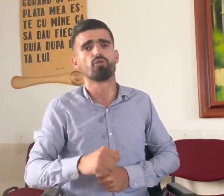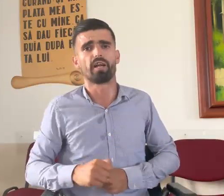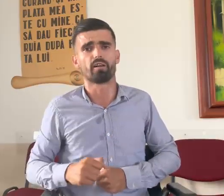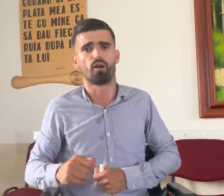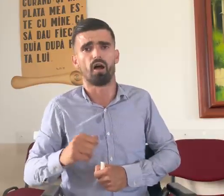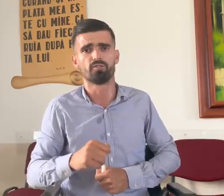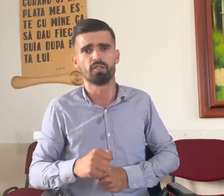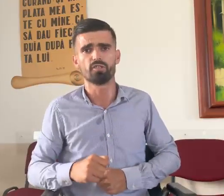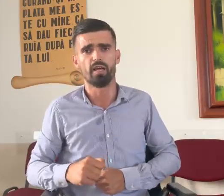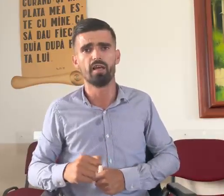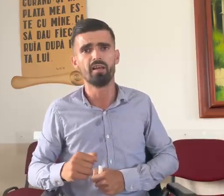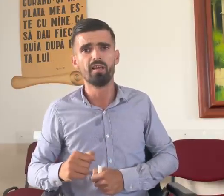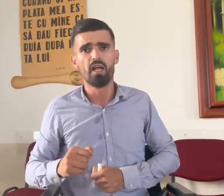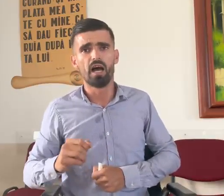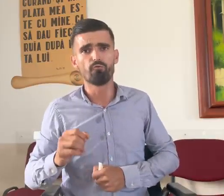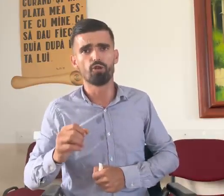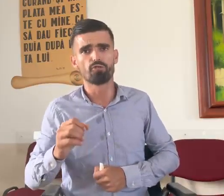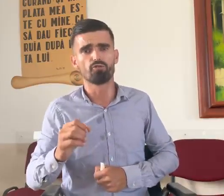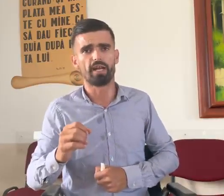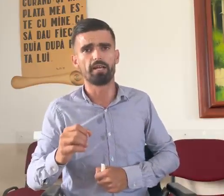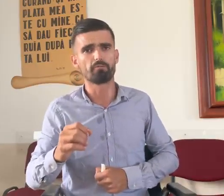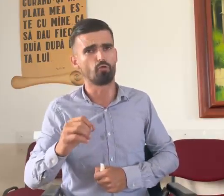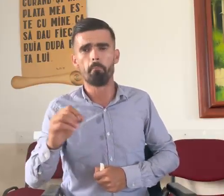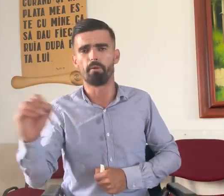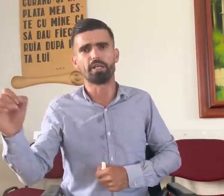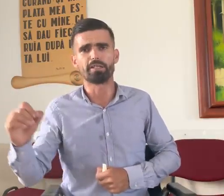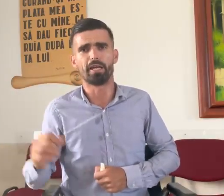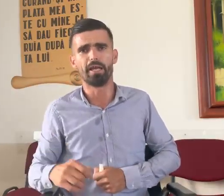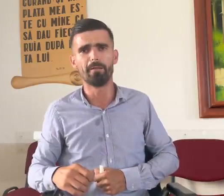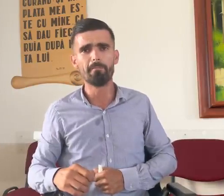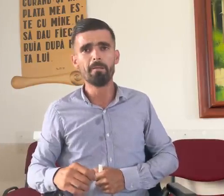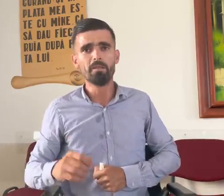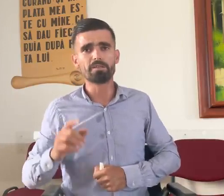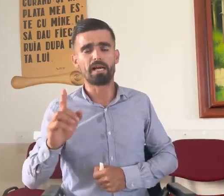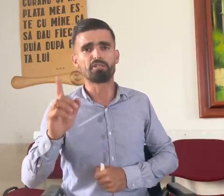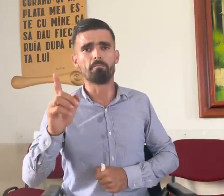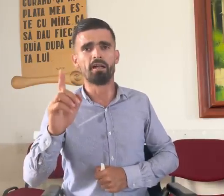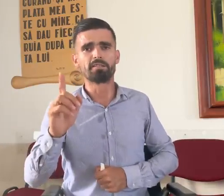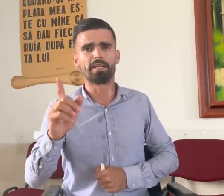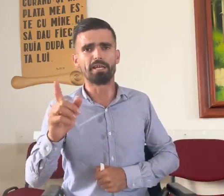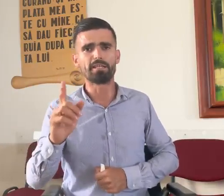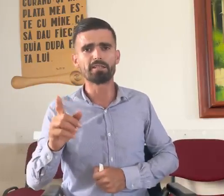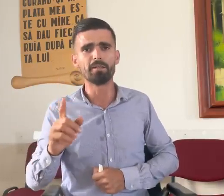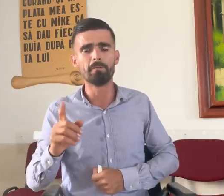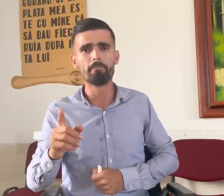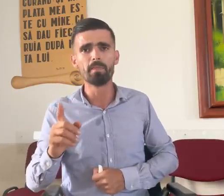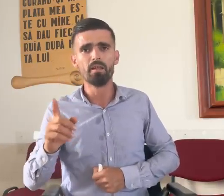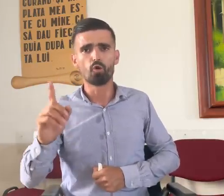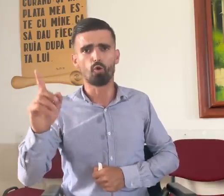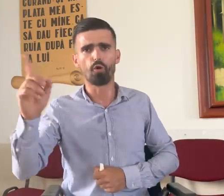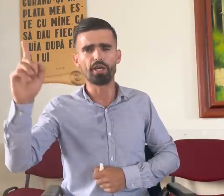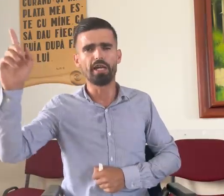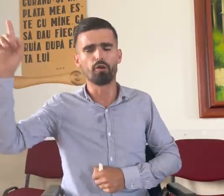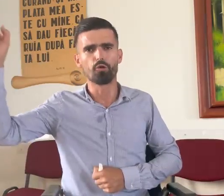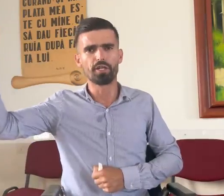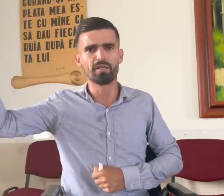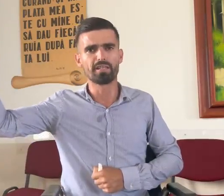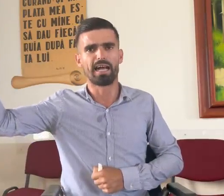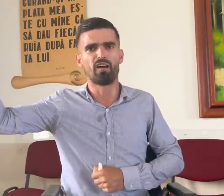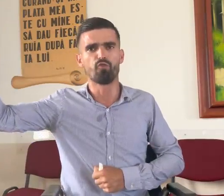dureri groanice, au fost dureri cumplite, dar ce m-a întărit cuile lui care au